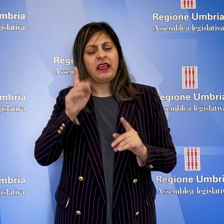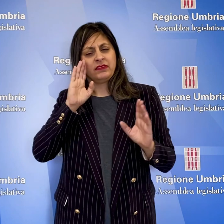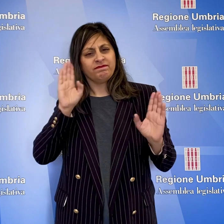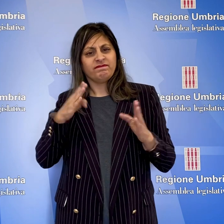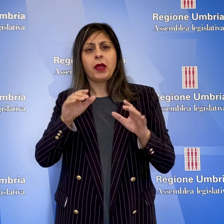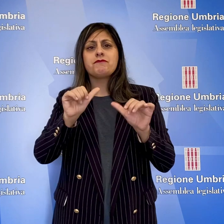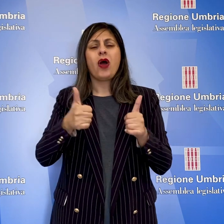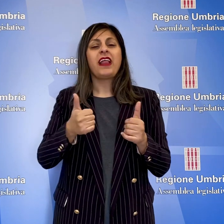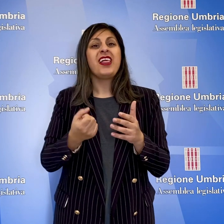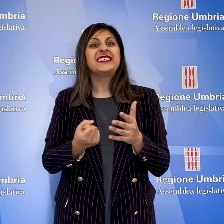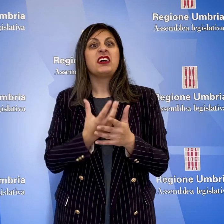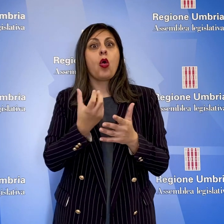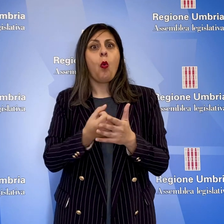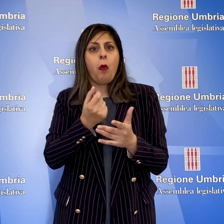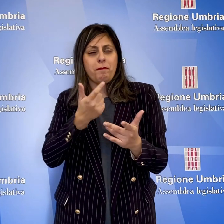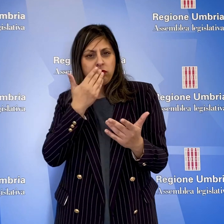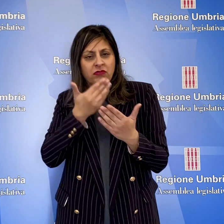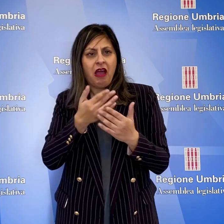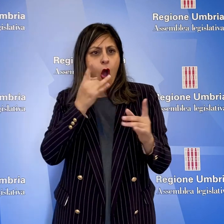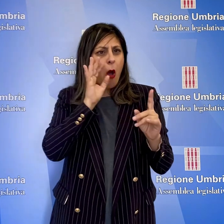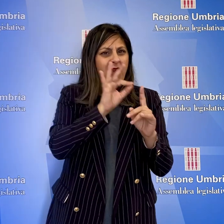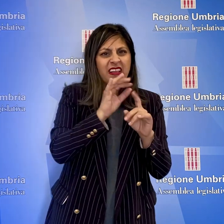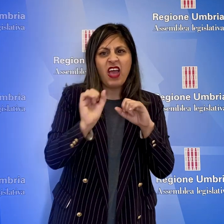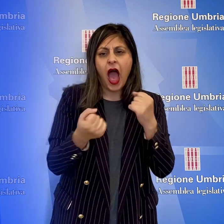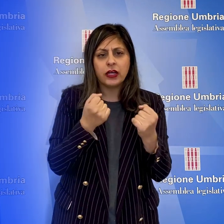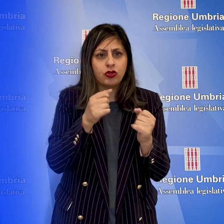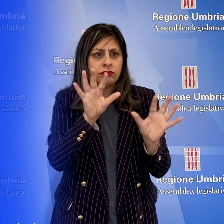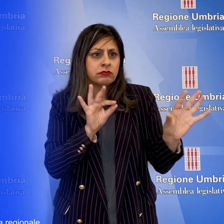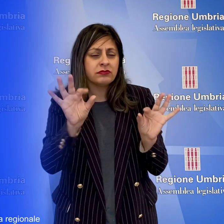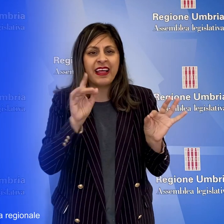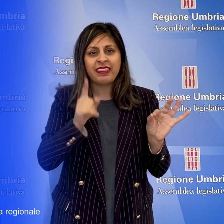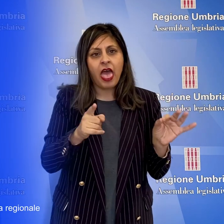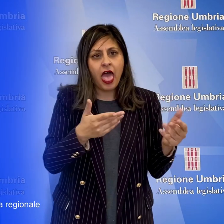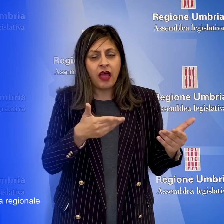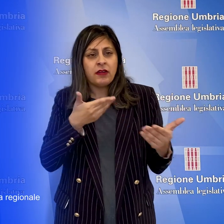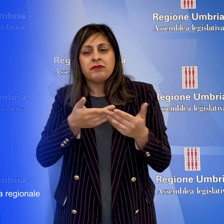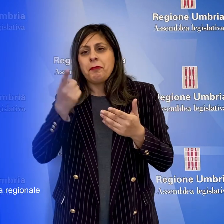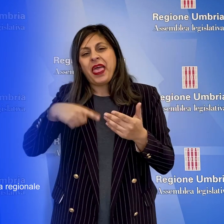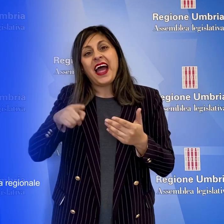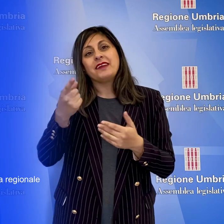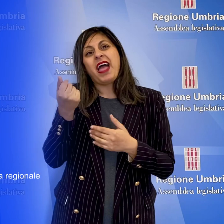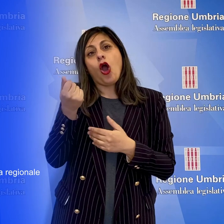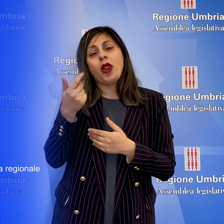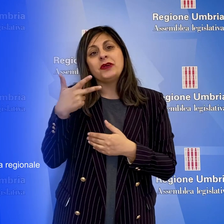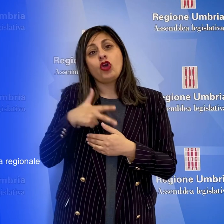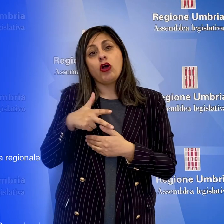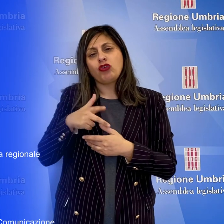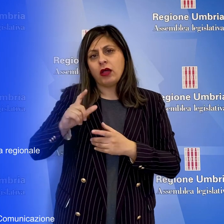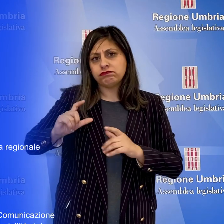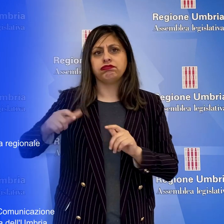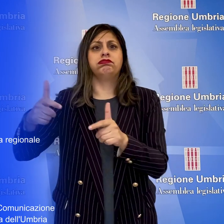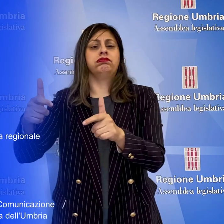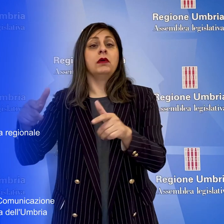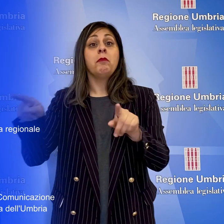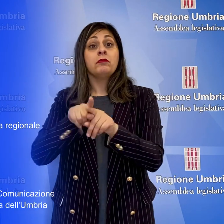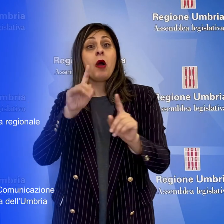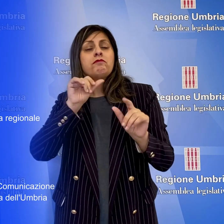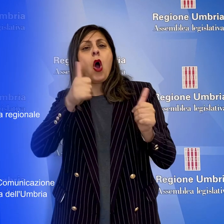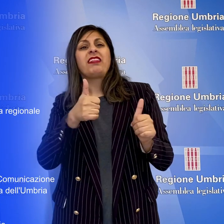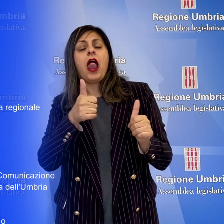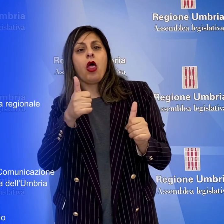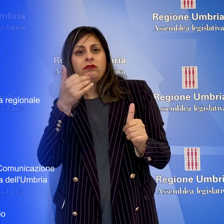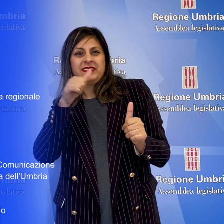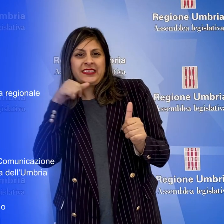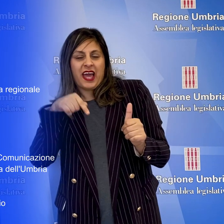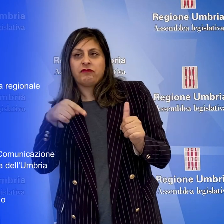di focalizzare modelli di sviluppo, obiettivi e azioni da mettere in campo per il rilancio economico e sociale, come modello